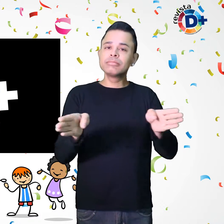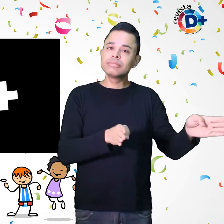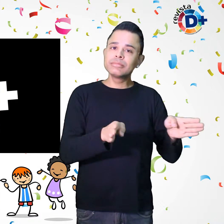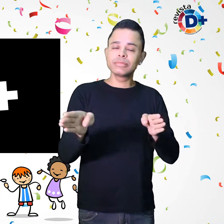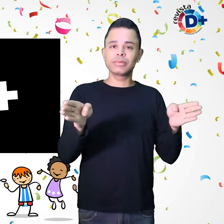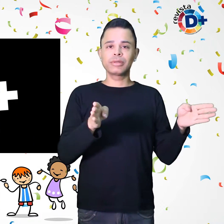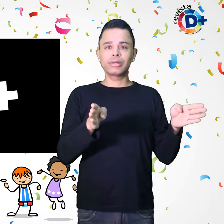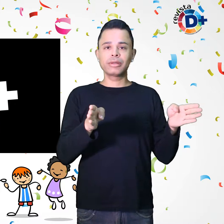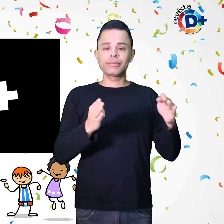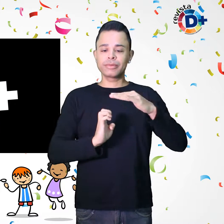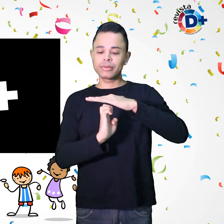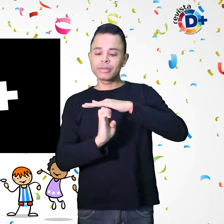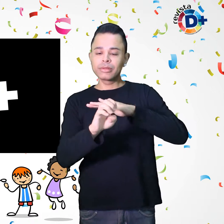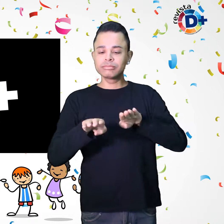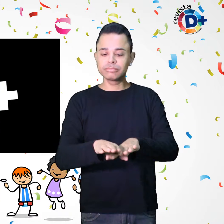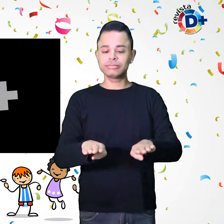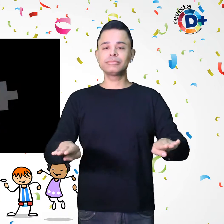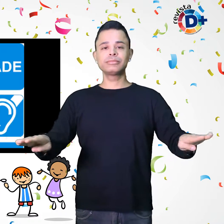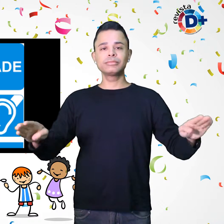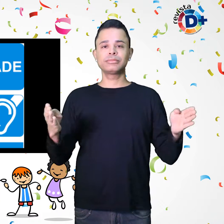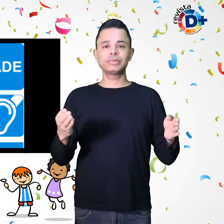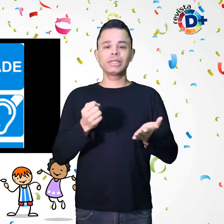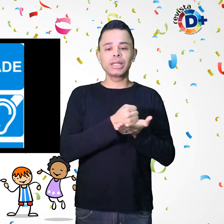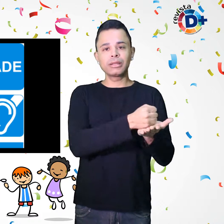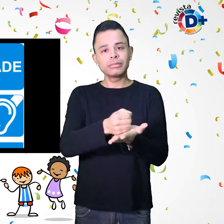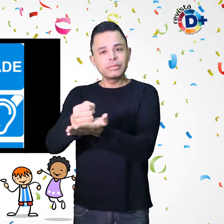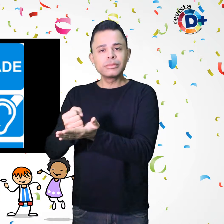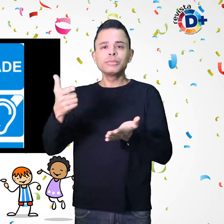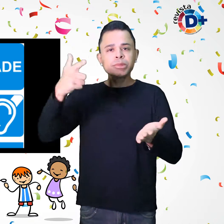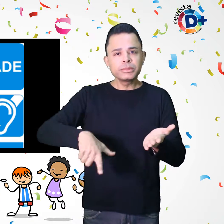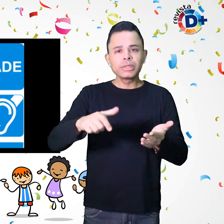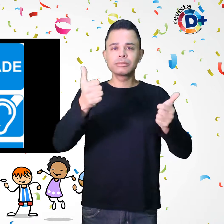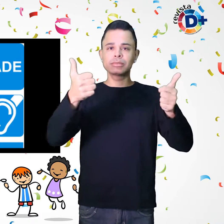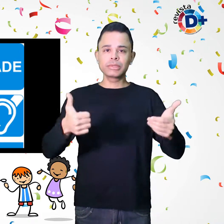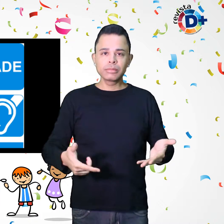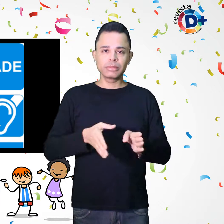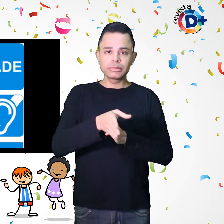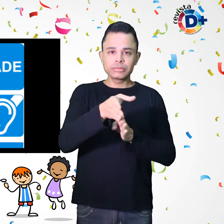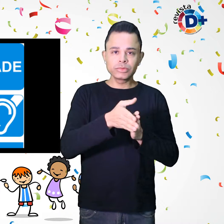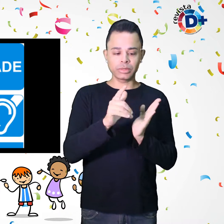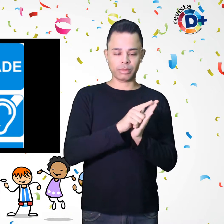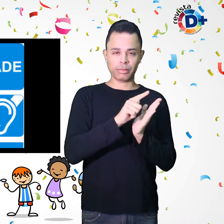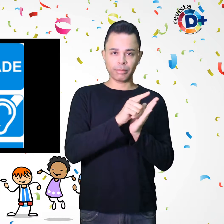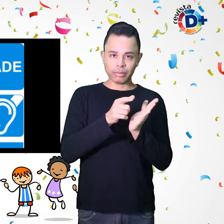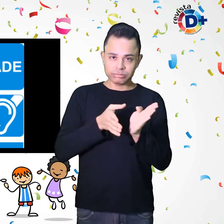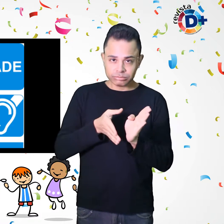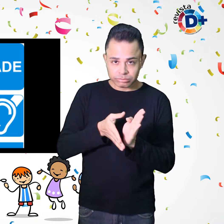Além disso, o Guia também oferece ilustração dos símbolos internacionais de